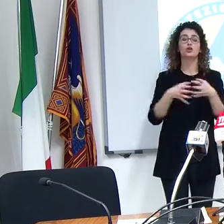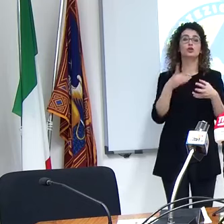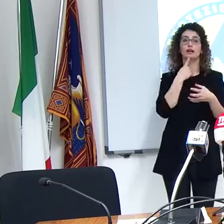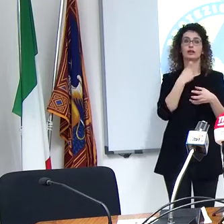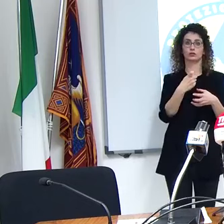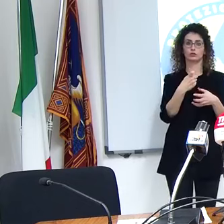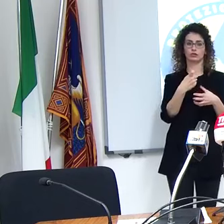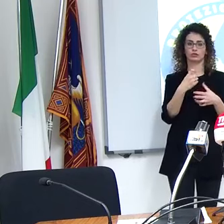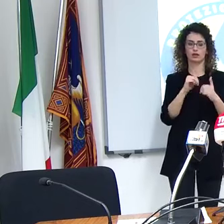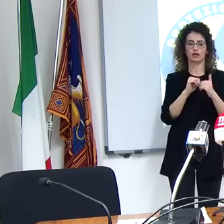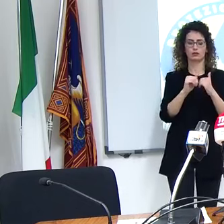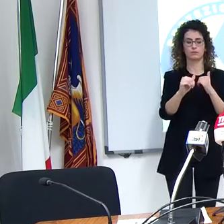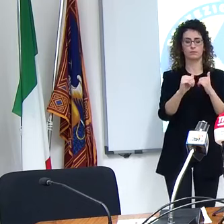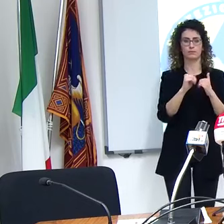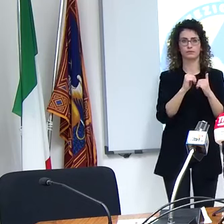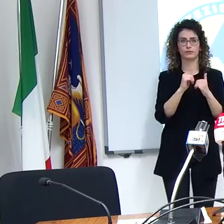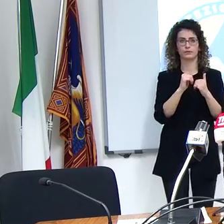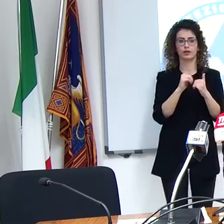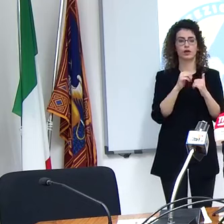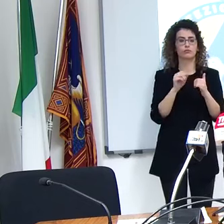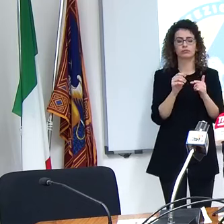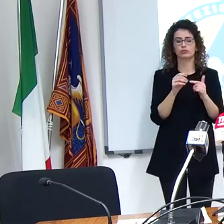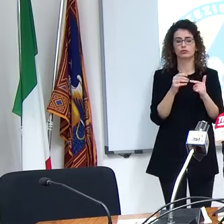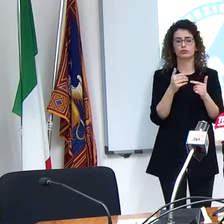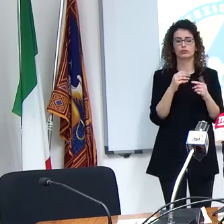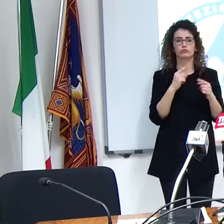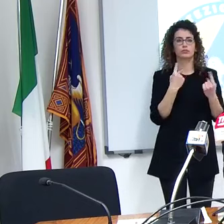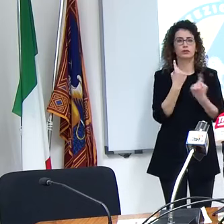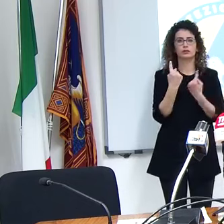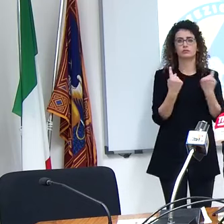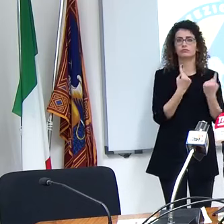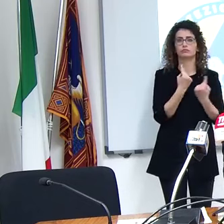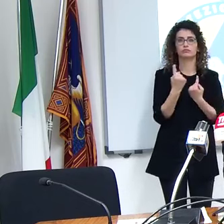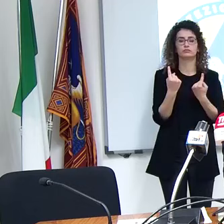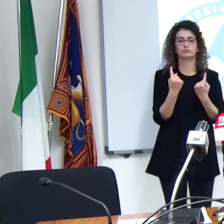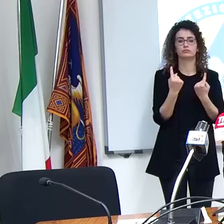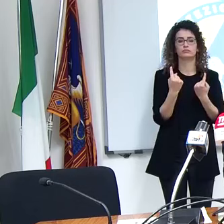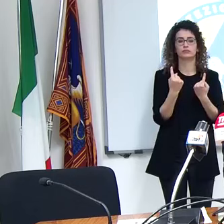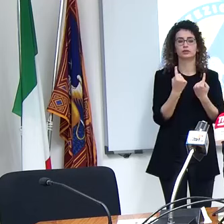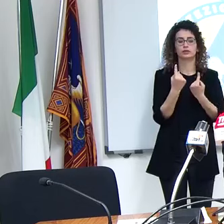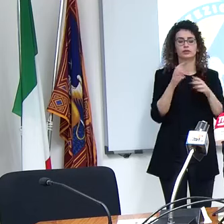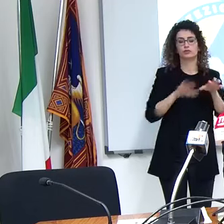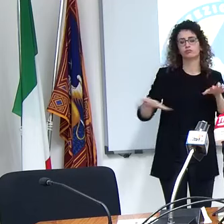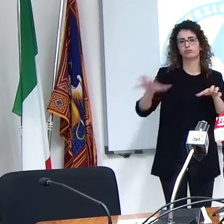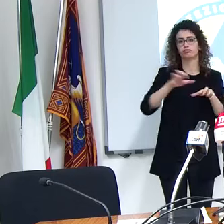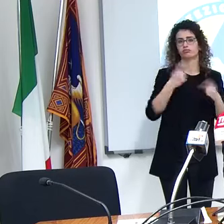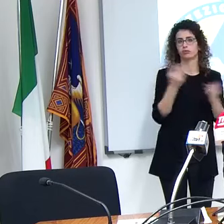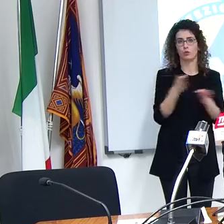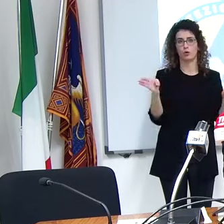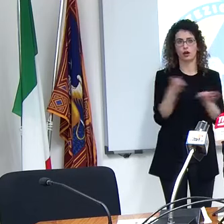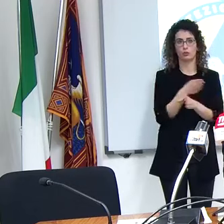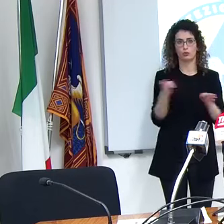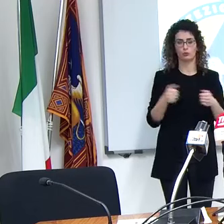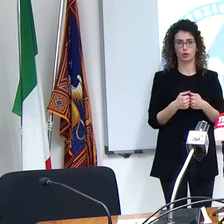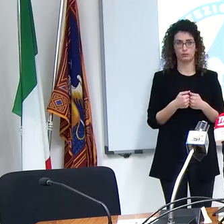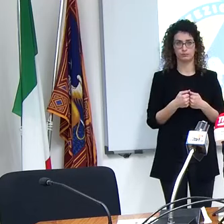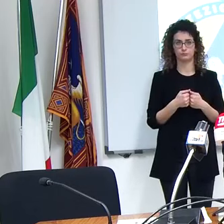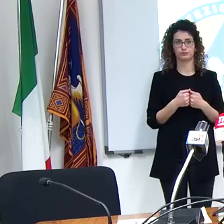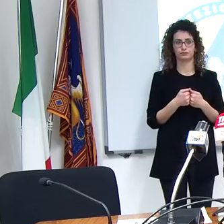limitato in tutti gli ambiti geografici qui non c'è una